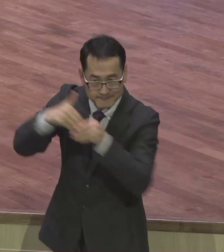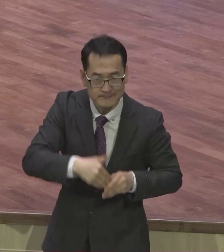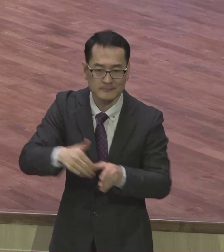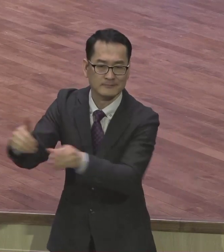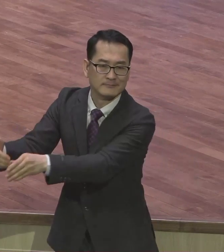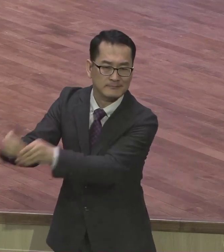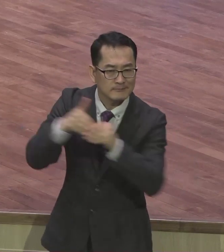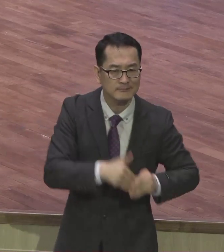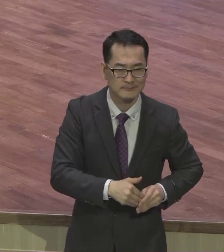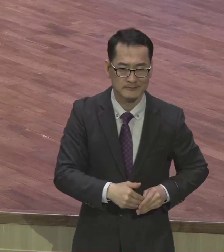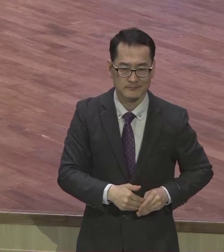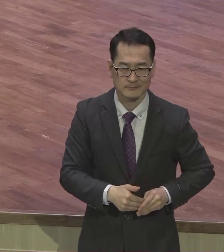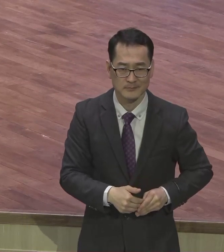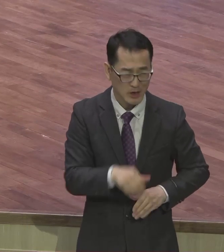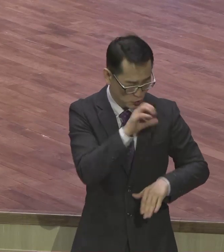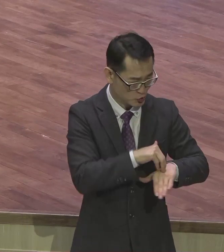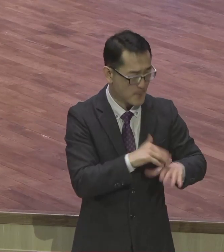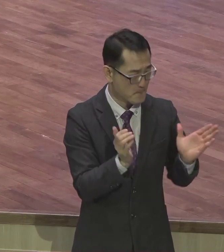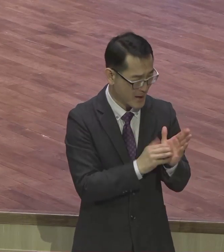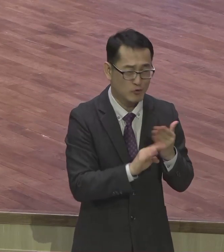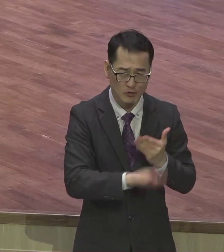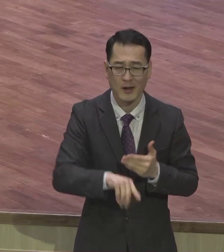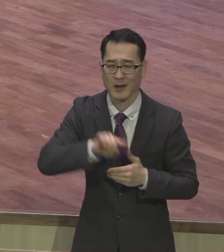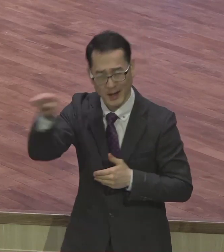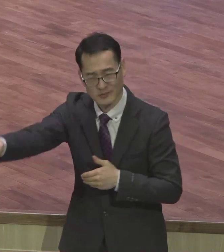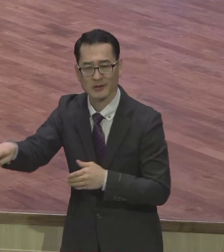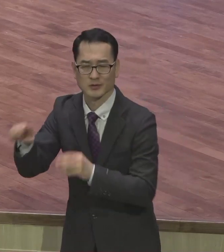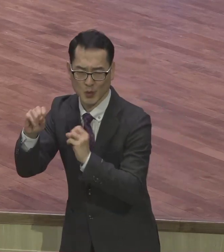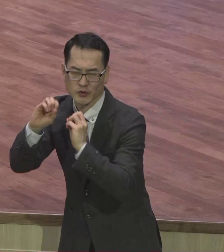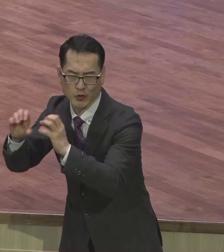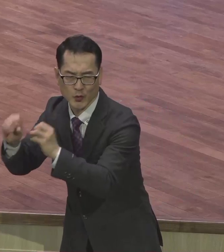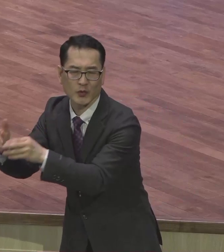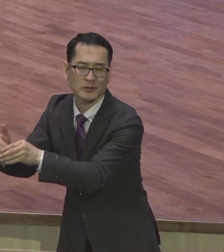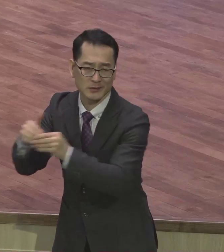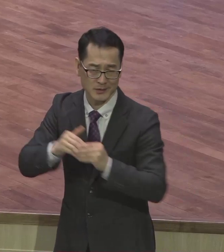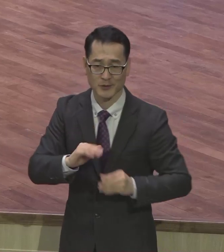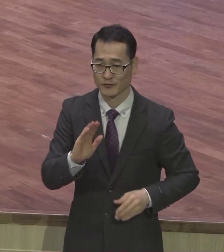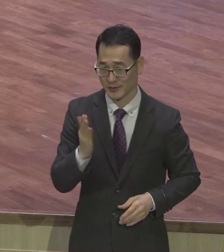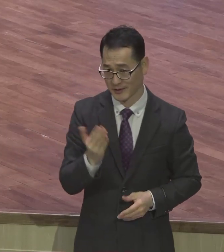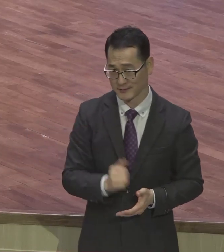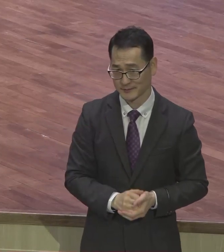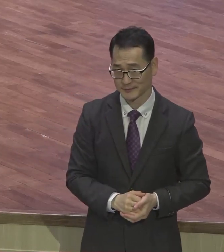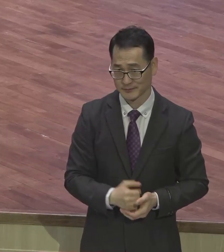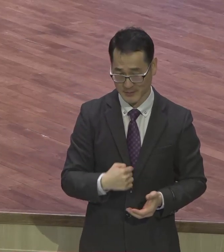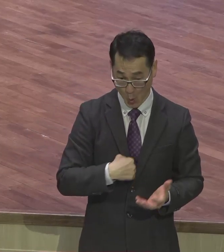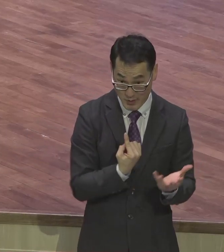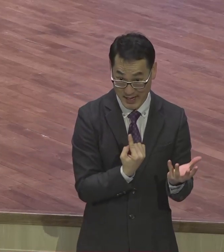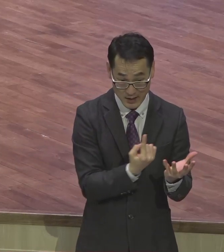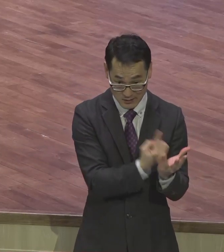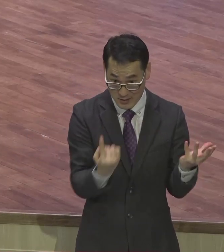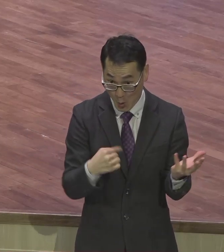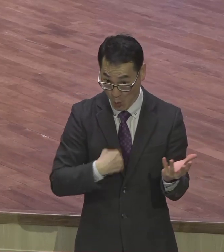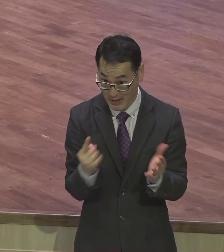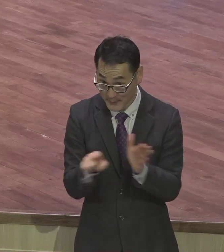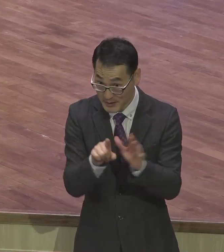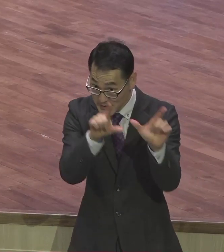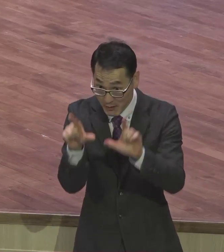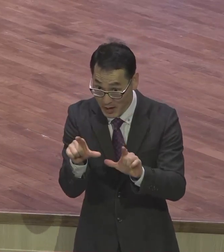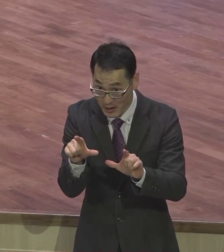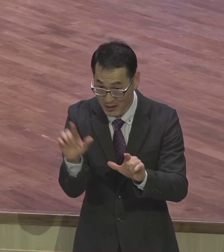되니까 훈련 받아 가야 되니까 하나님께서는 우리에게 혼자 신앙생활 하라고 말씀하지 않으세요. 혼자 돋다 가라는 말